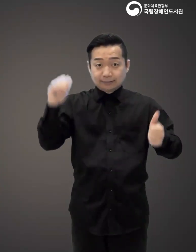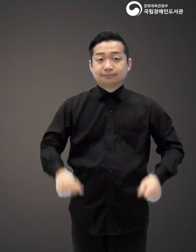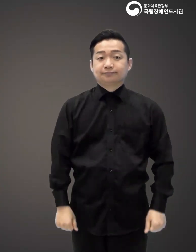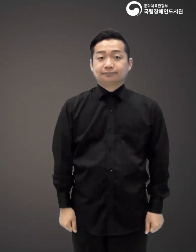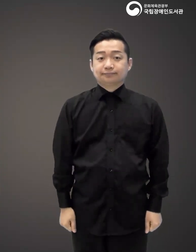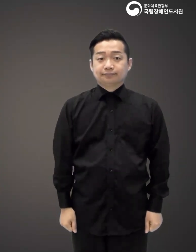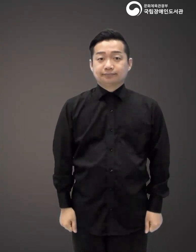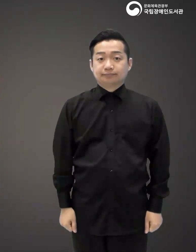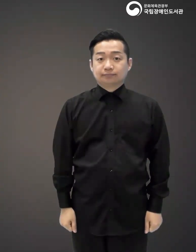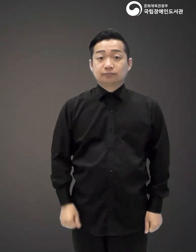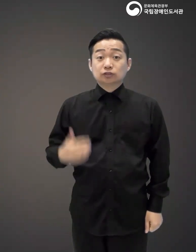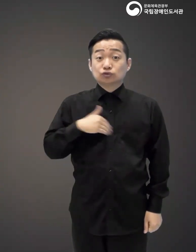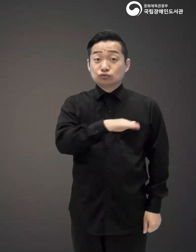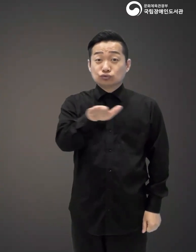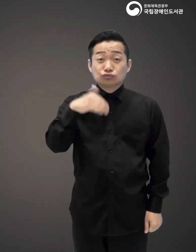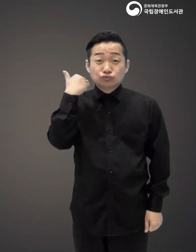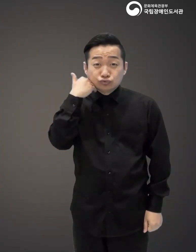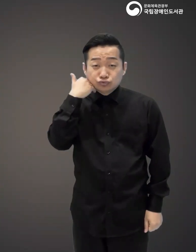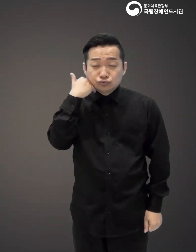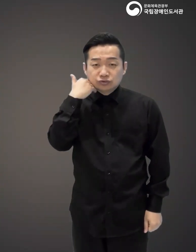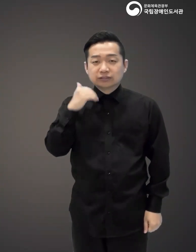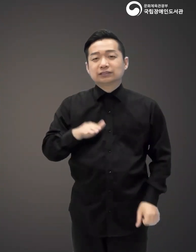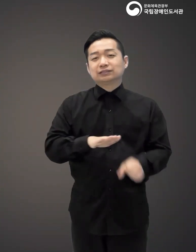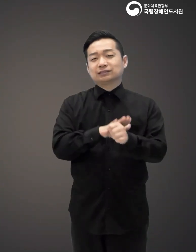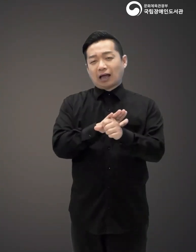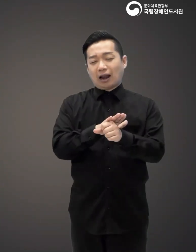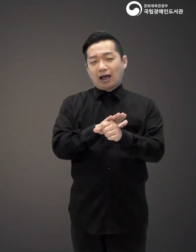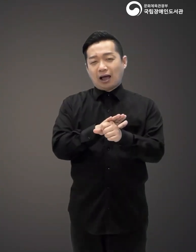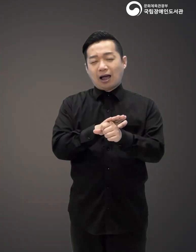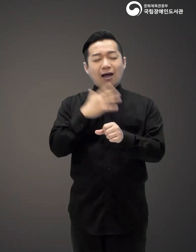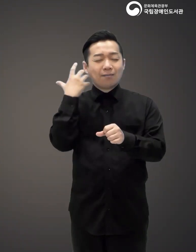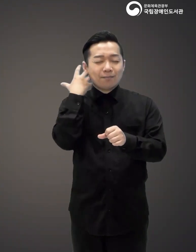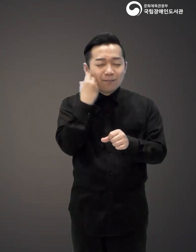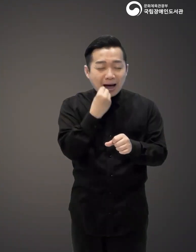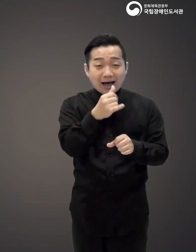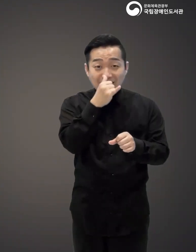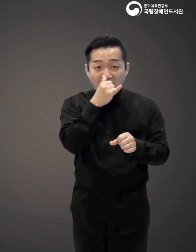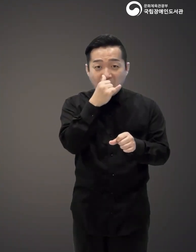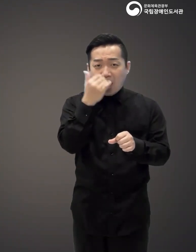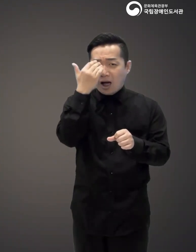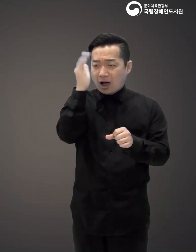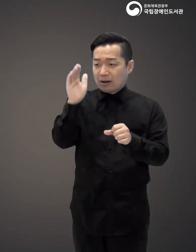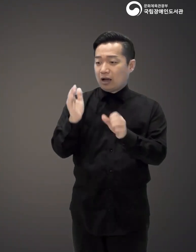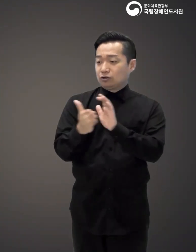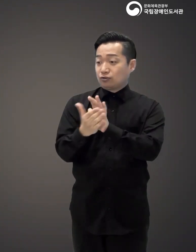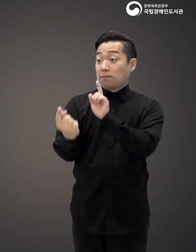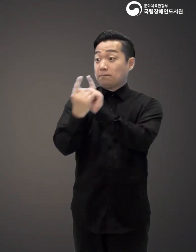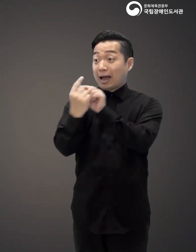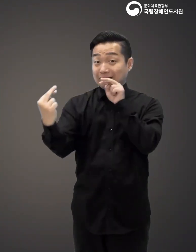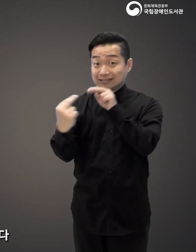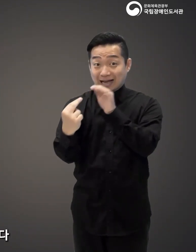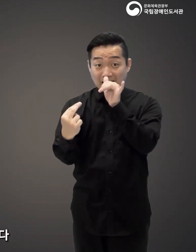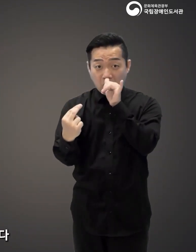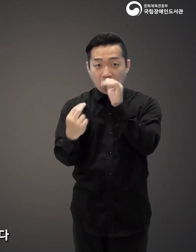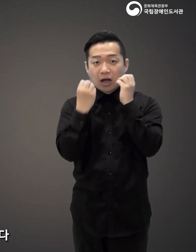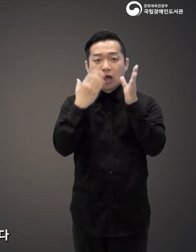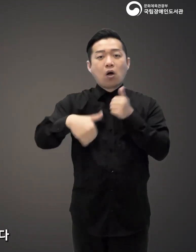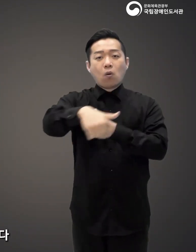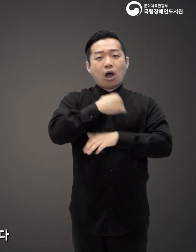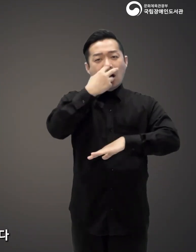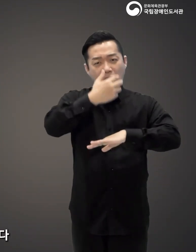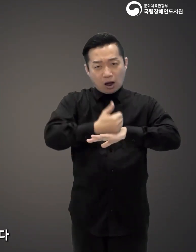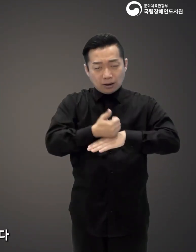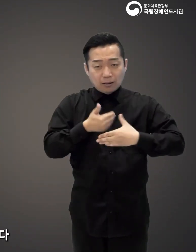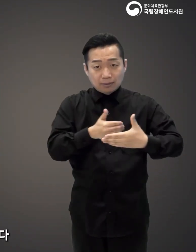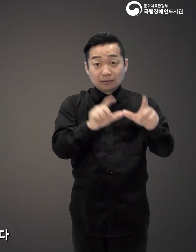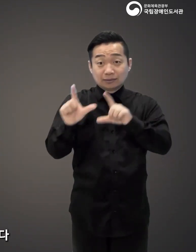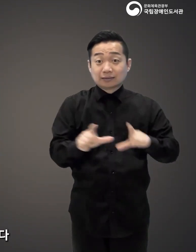우리는 누구나 사랑에 빠져보기도 하고 낯선 친구들을 만나 친해지기도 하고 또 새로운 환경에